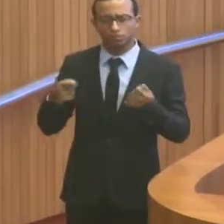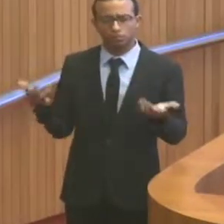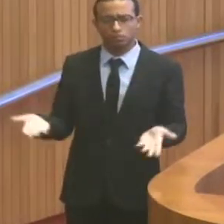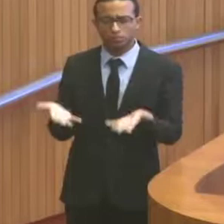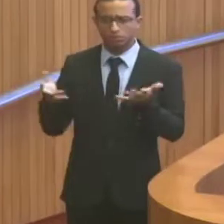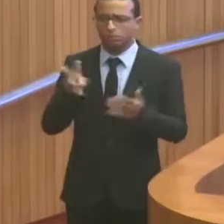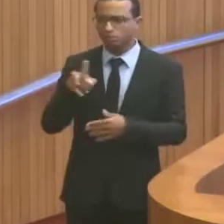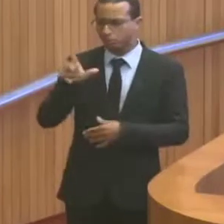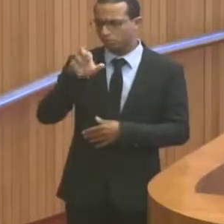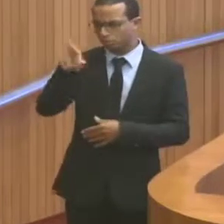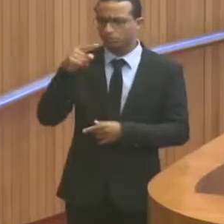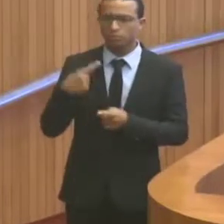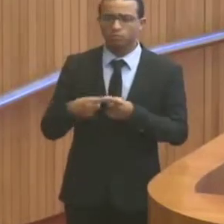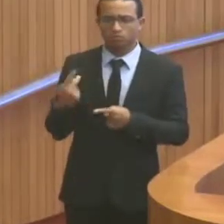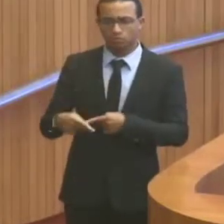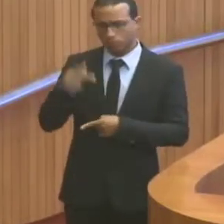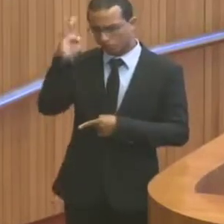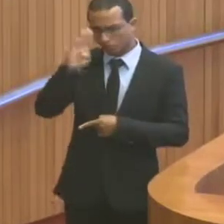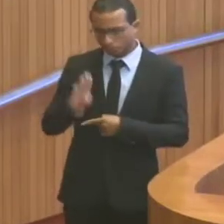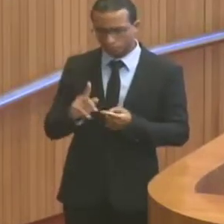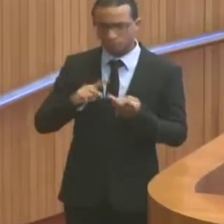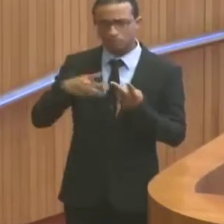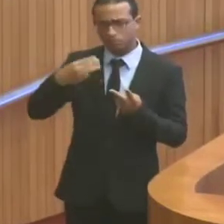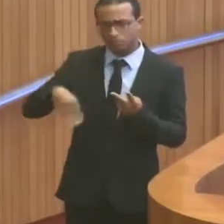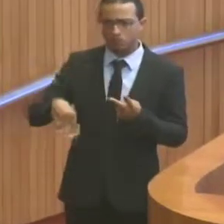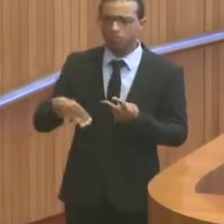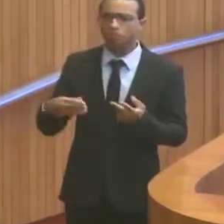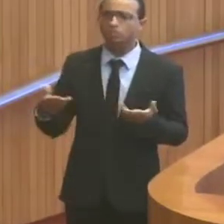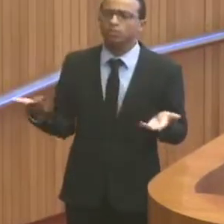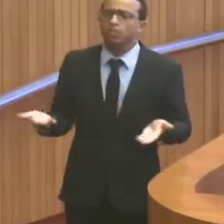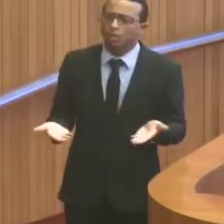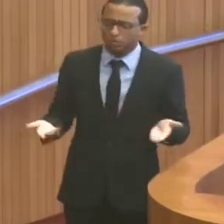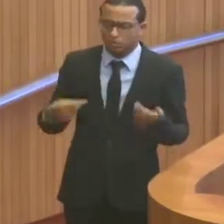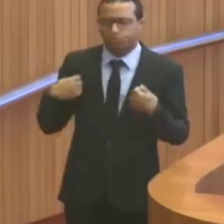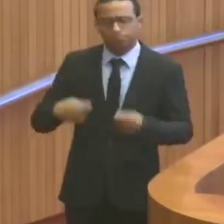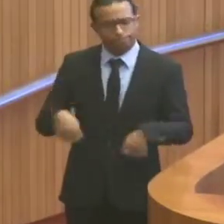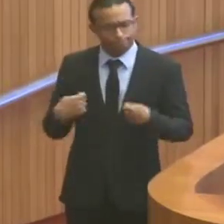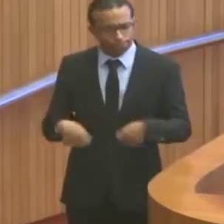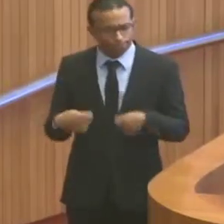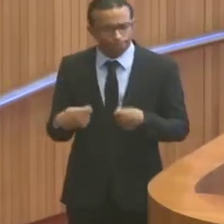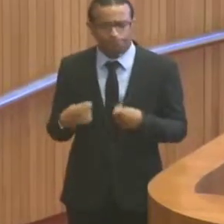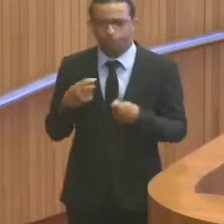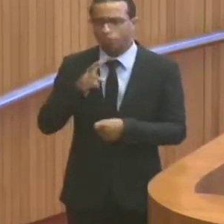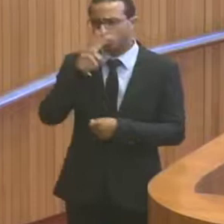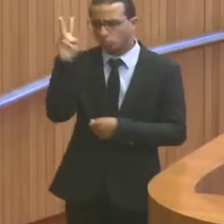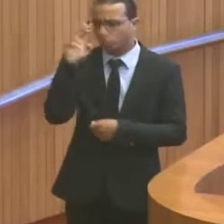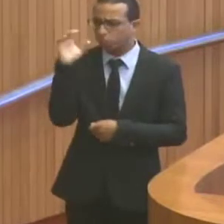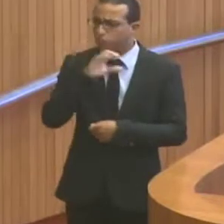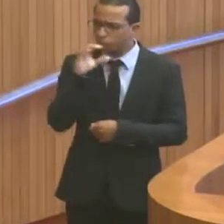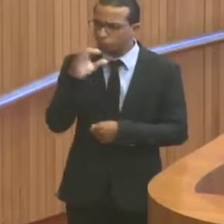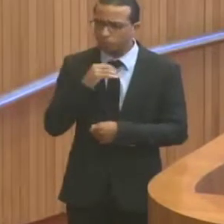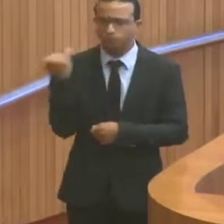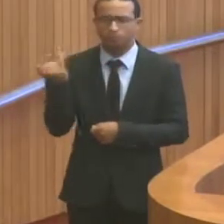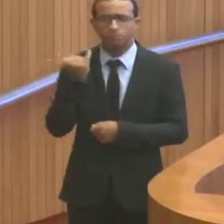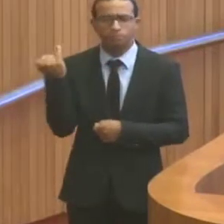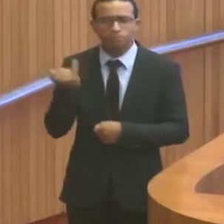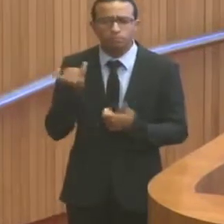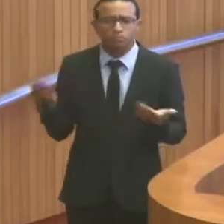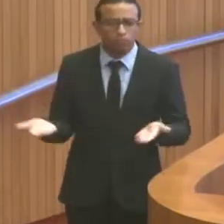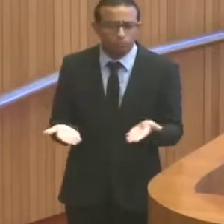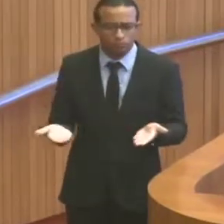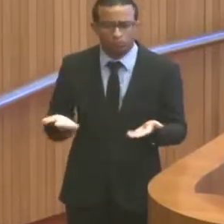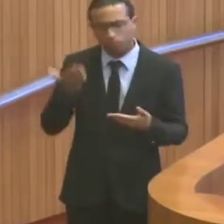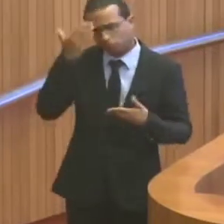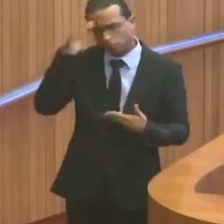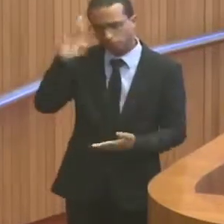porque o Brasil, o Maranhão nunca precisou tanto desses homens e mulheres como está precisando nessa atualidade. Muito